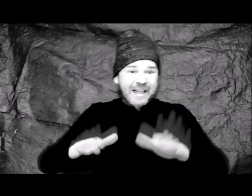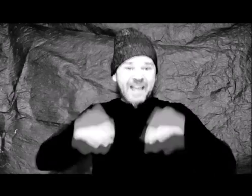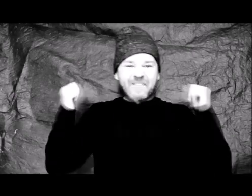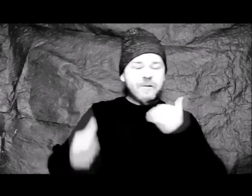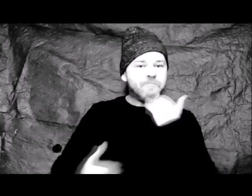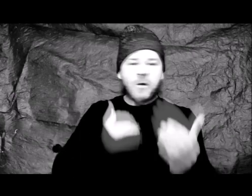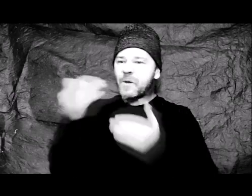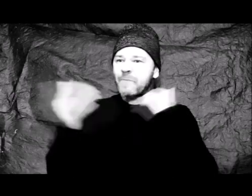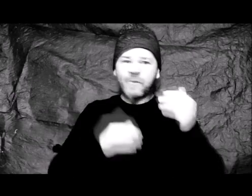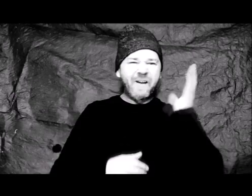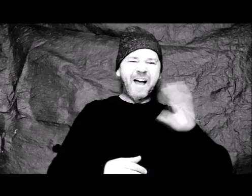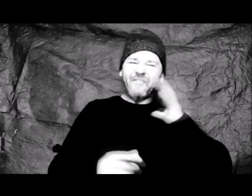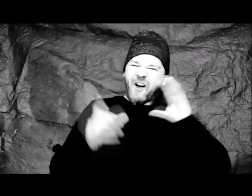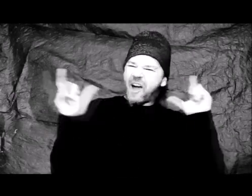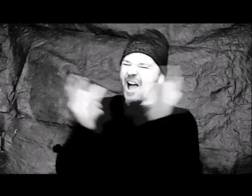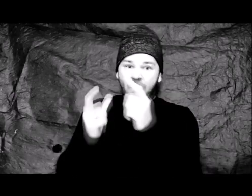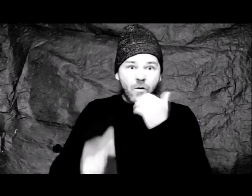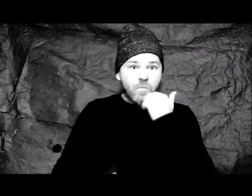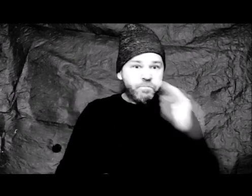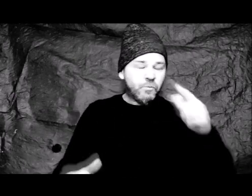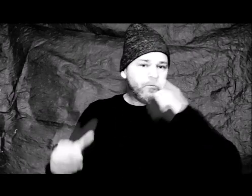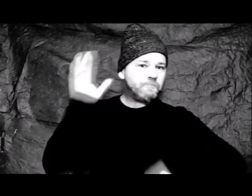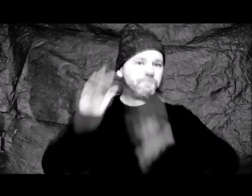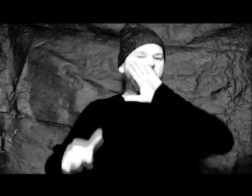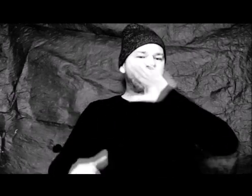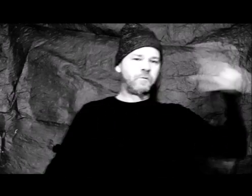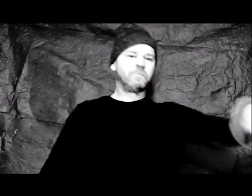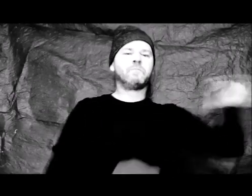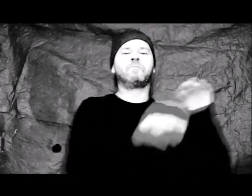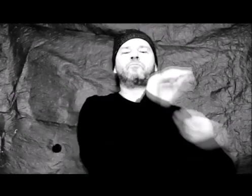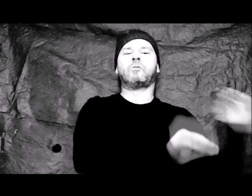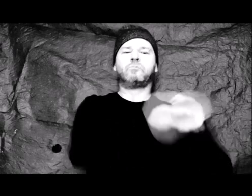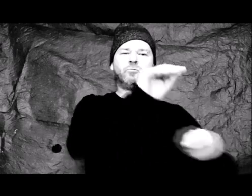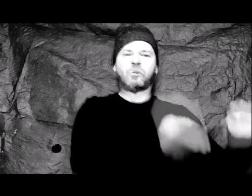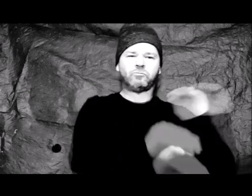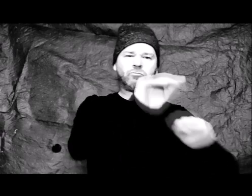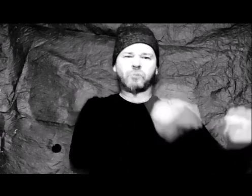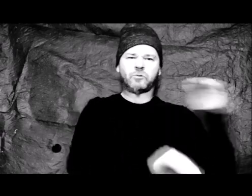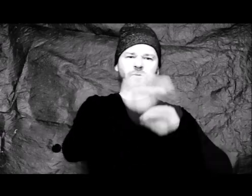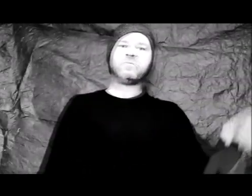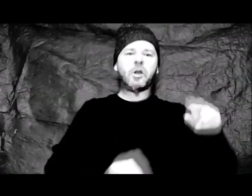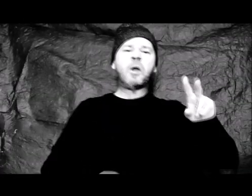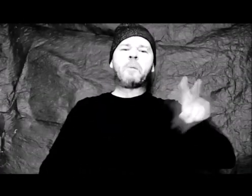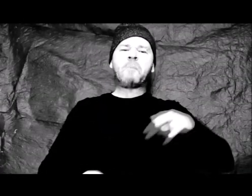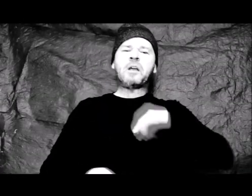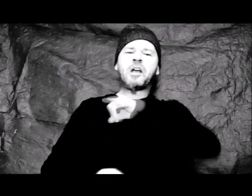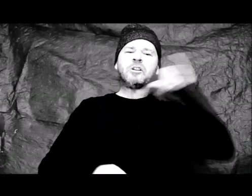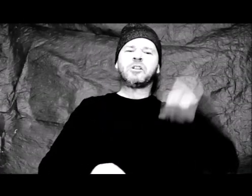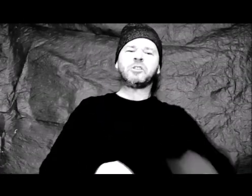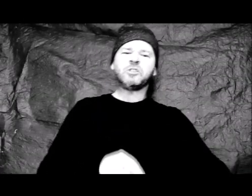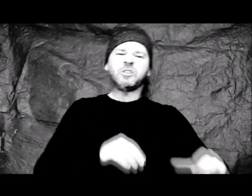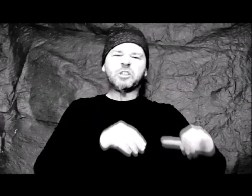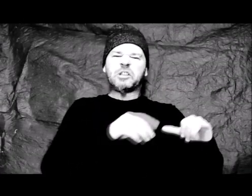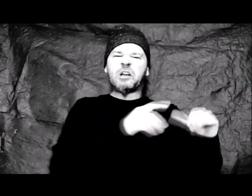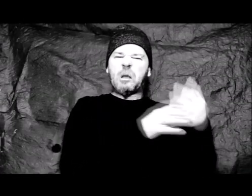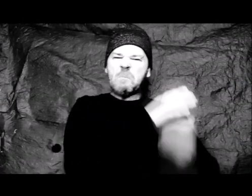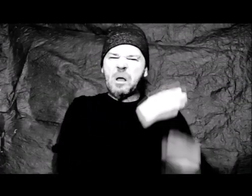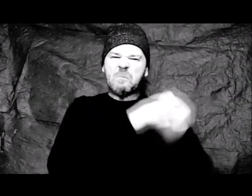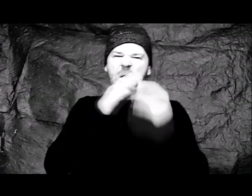éviter ça, ni comment s'en passer, qu'on n'a pas vu les signes, eux, ils soignent. Et tandis qu'on se plaint des lacunes de